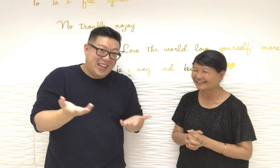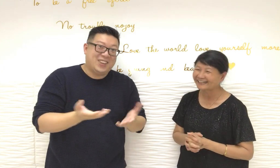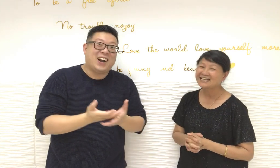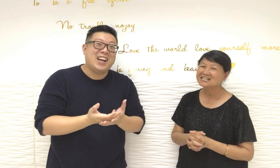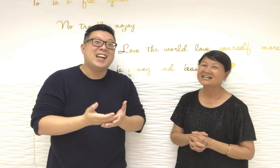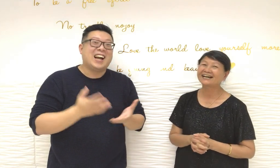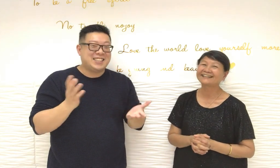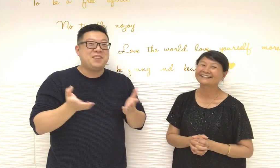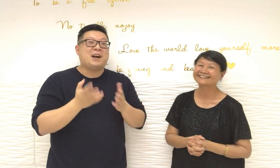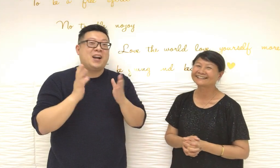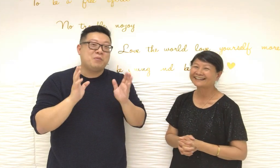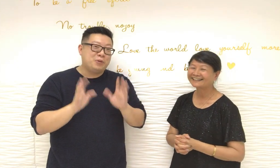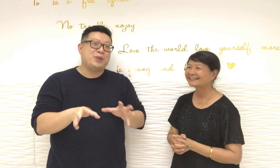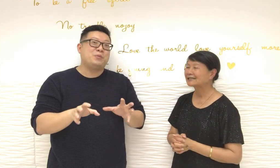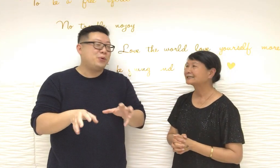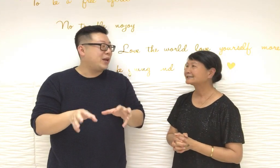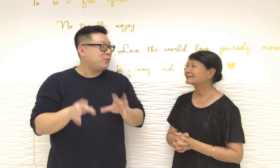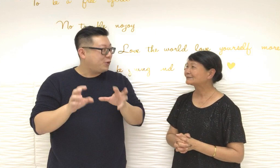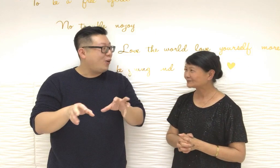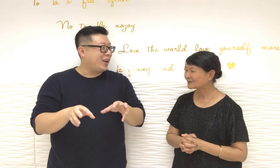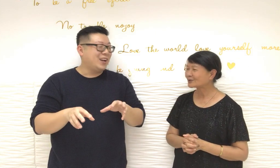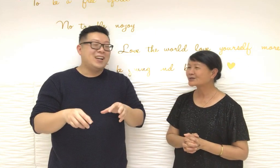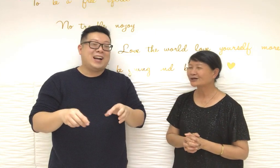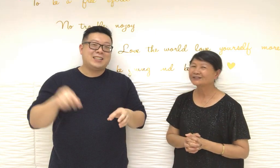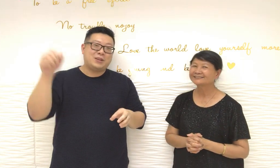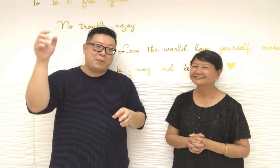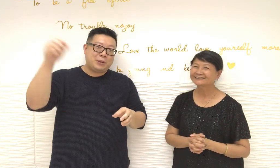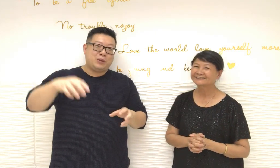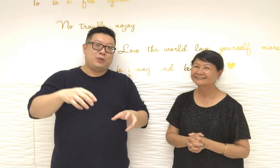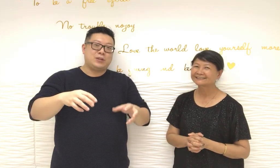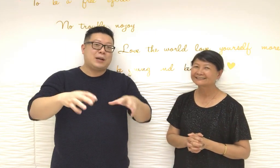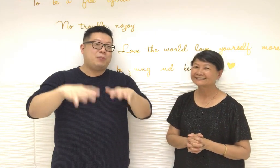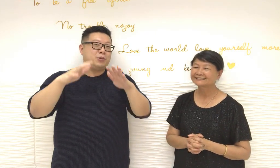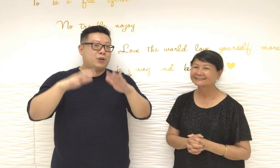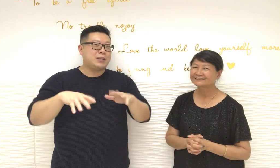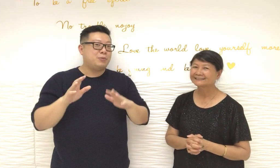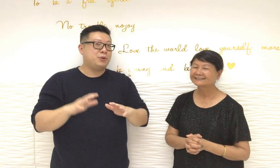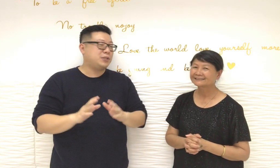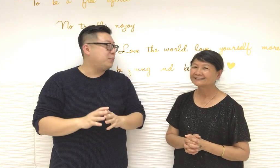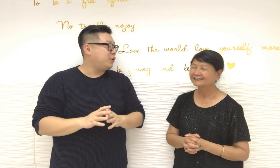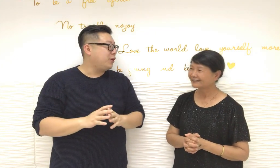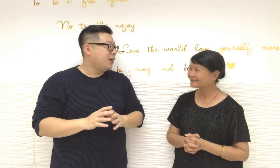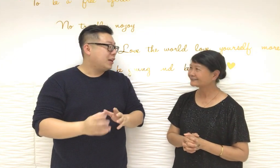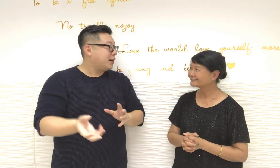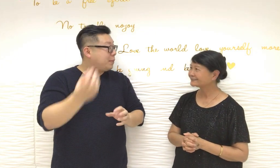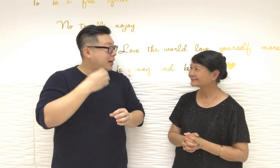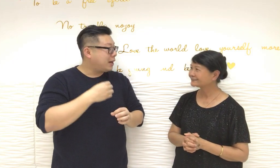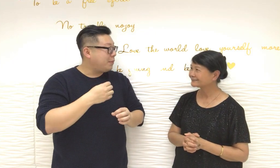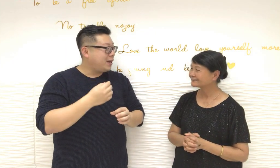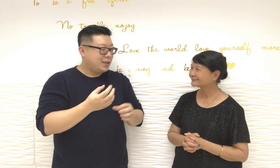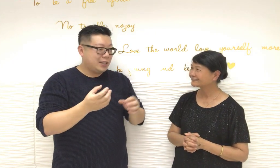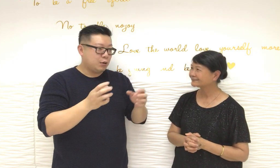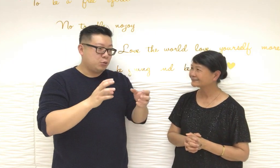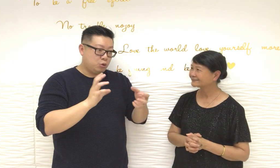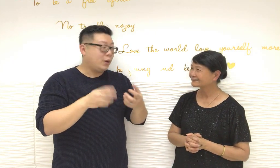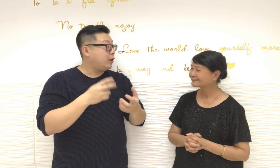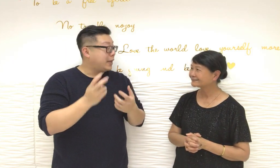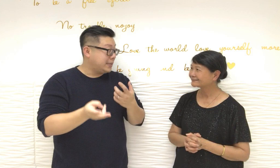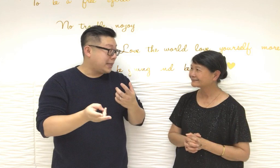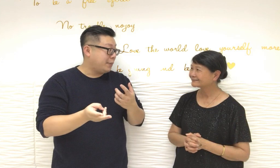奇怪蒸發是會乾的沒錯對就不斷侵犯它侵犯它吸吧然後如果你有另一個大笨